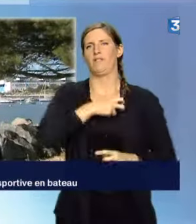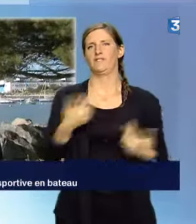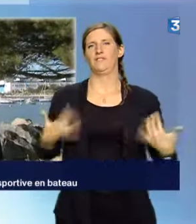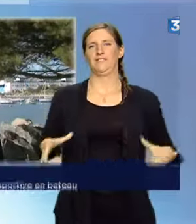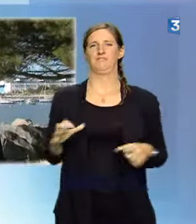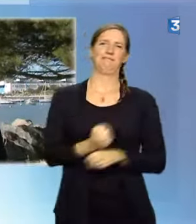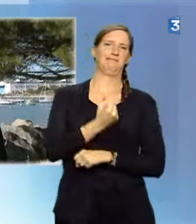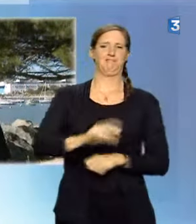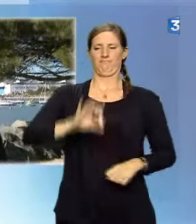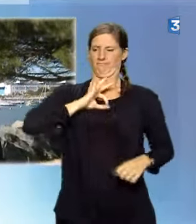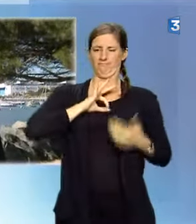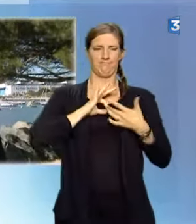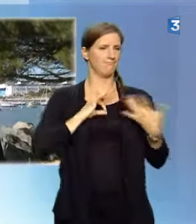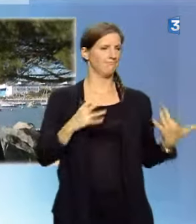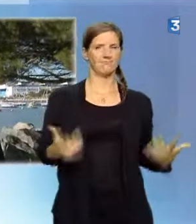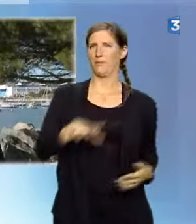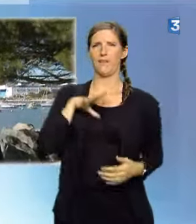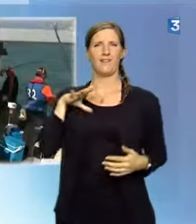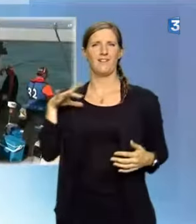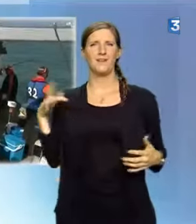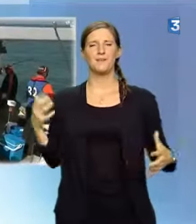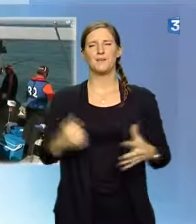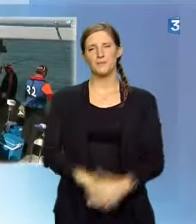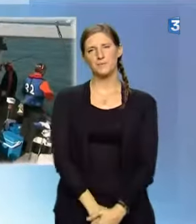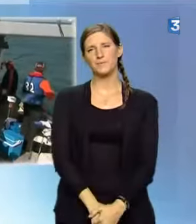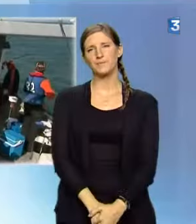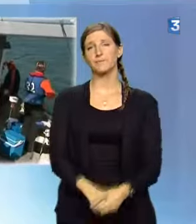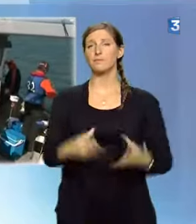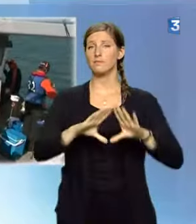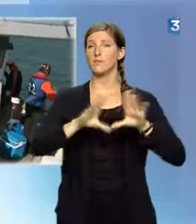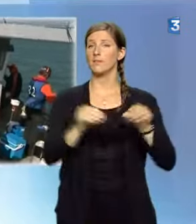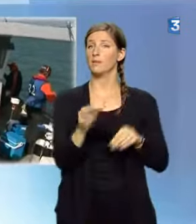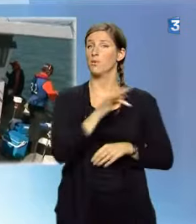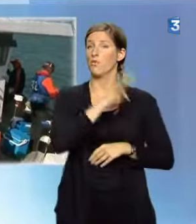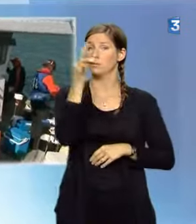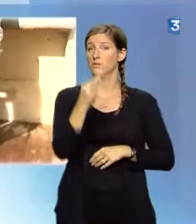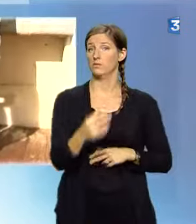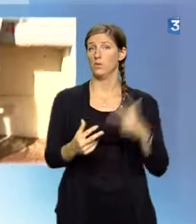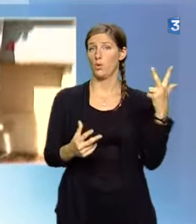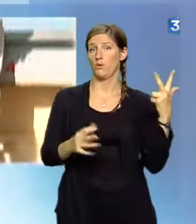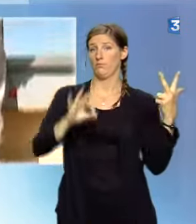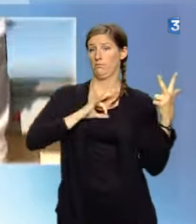on plane. Et au final, trois médailles pour l'équipe de France.